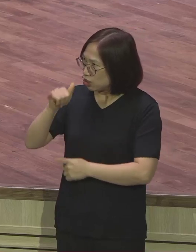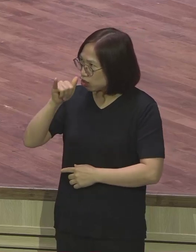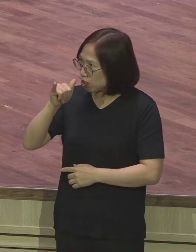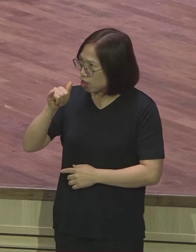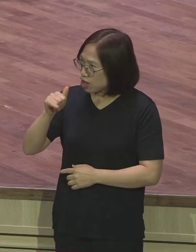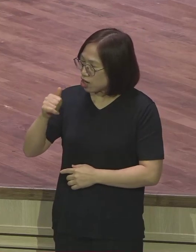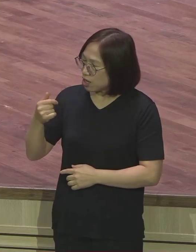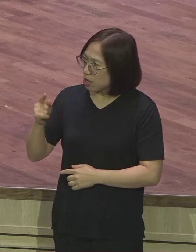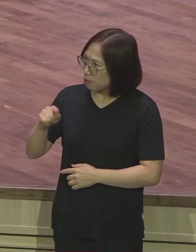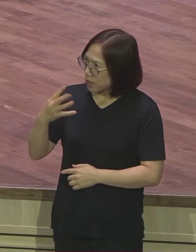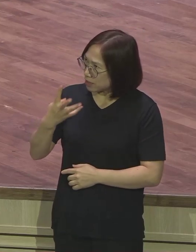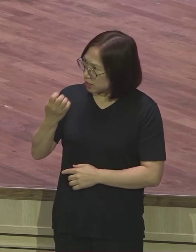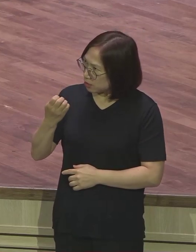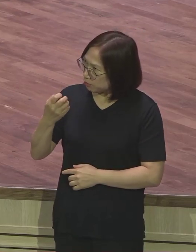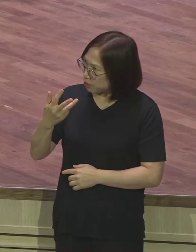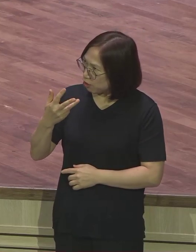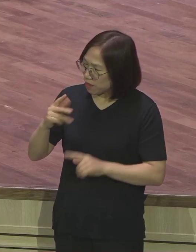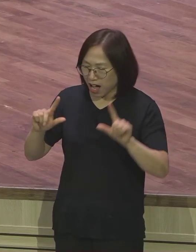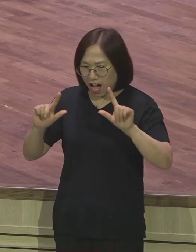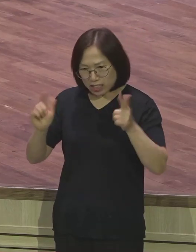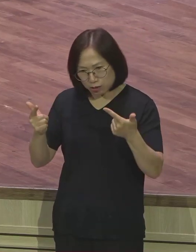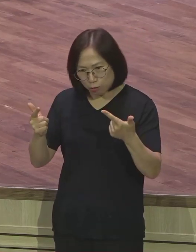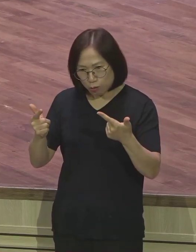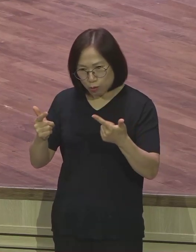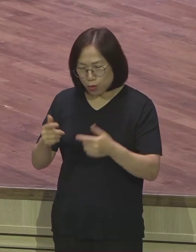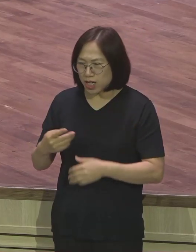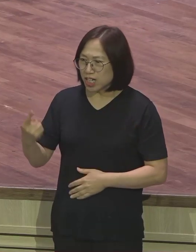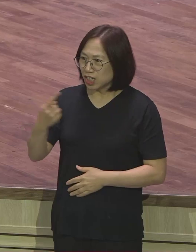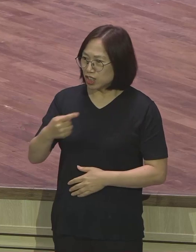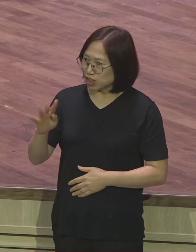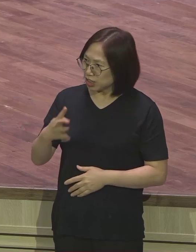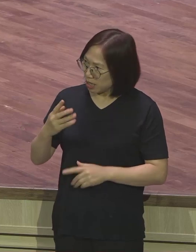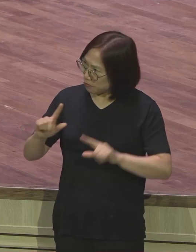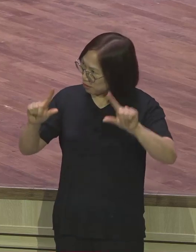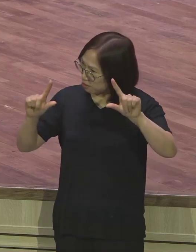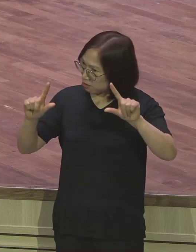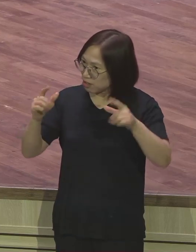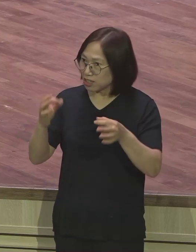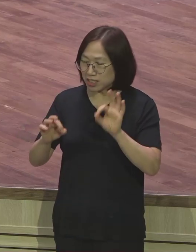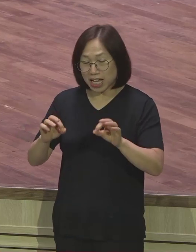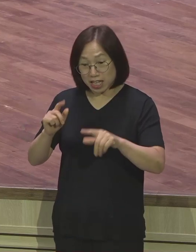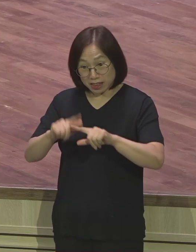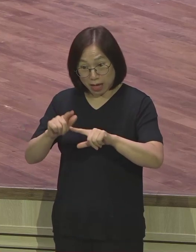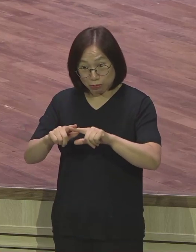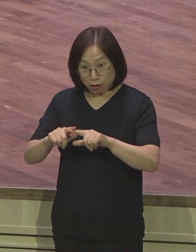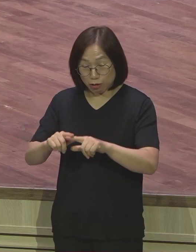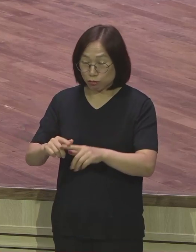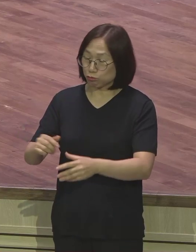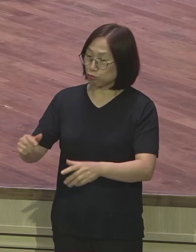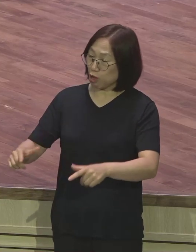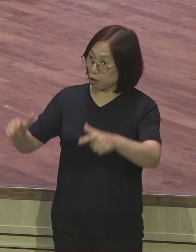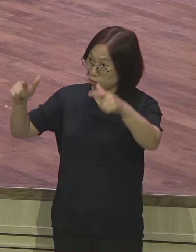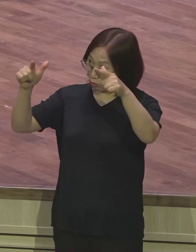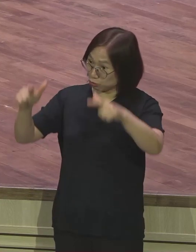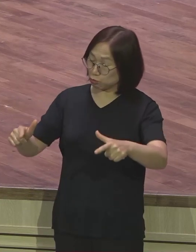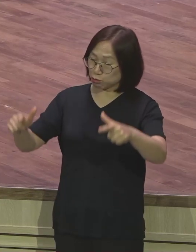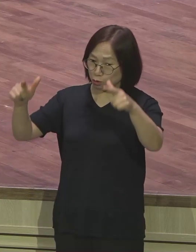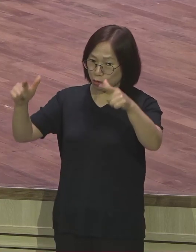우리나라에서 가장 오래된 은행나무입니다. 그게 딱 버티고 있으니까 그게 마치 불도들한테는 성지입니다. 성지.